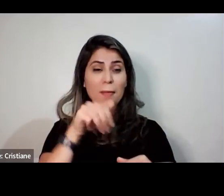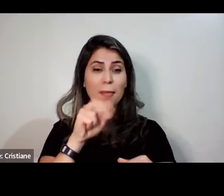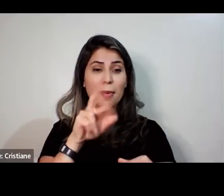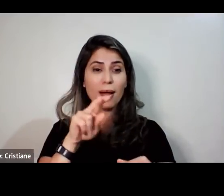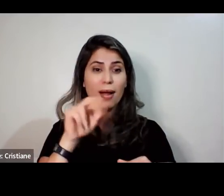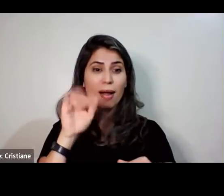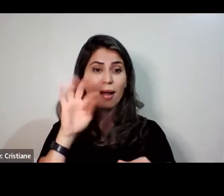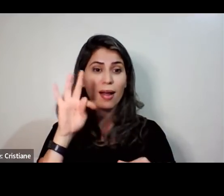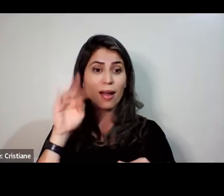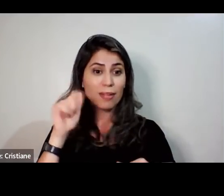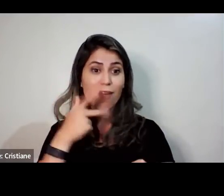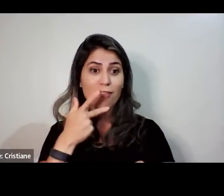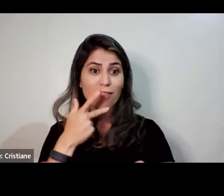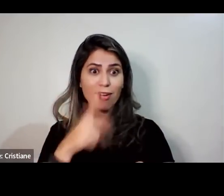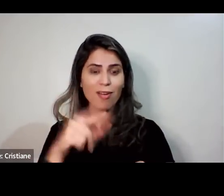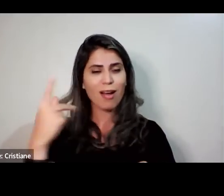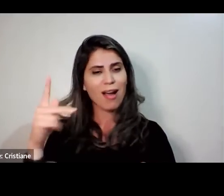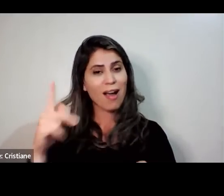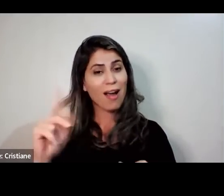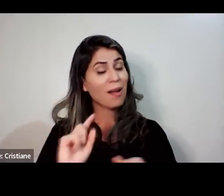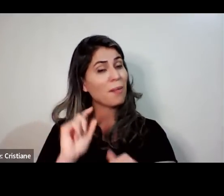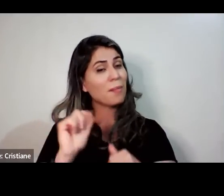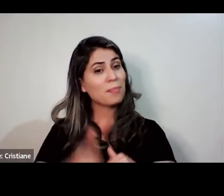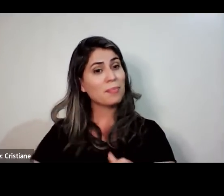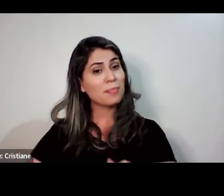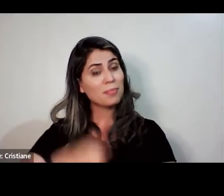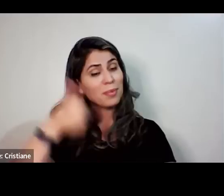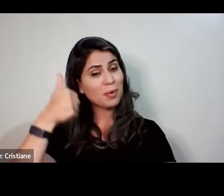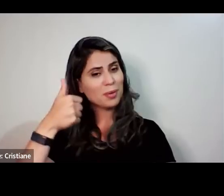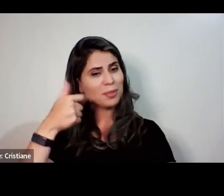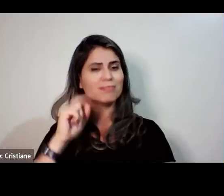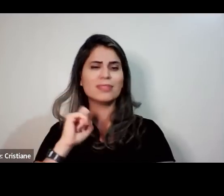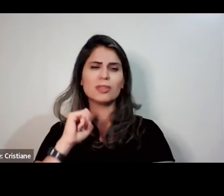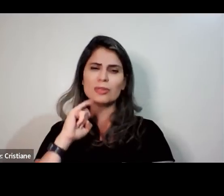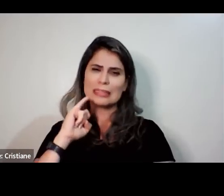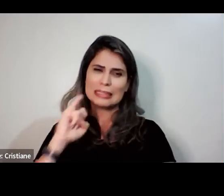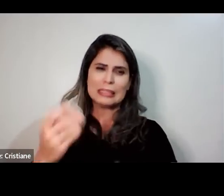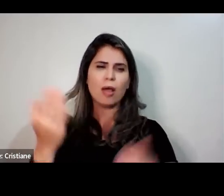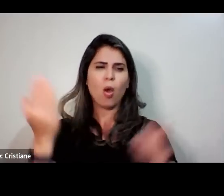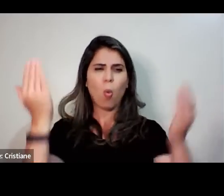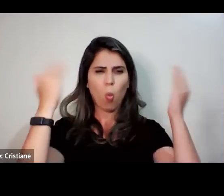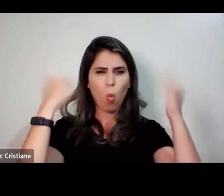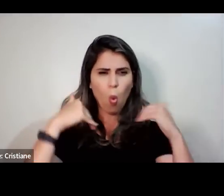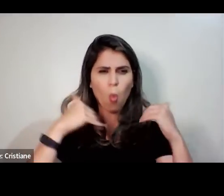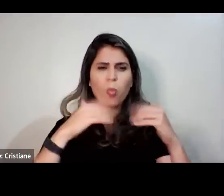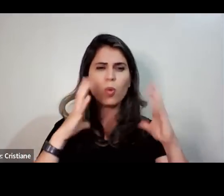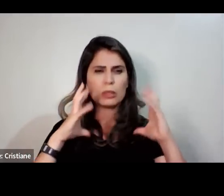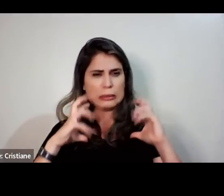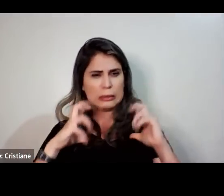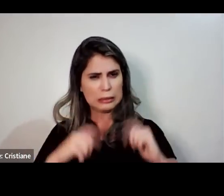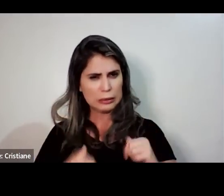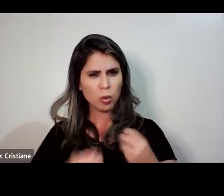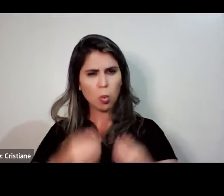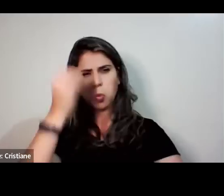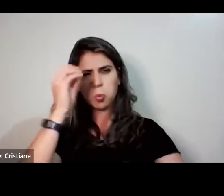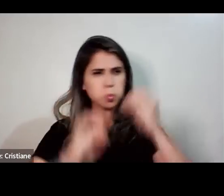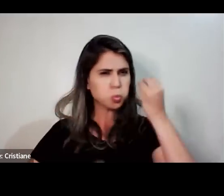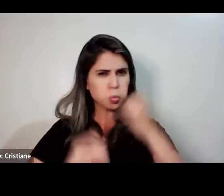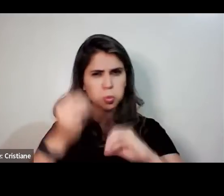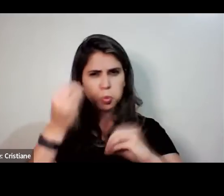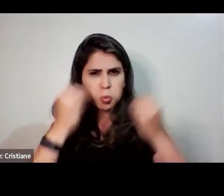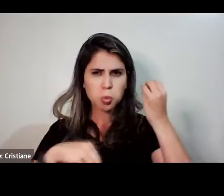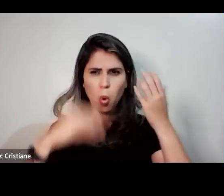controlados. Uma vez que o seu organismo está bem resistente, imunidade, limpo, oxigenado, a corrente